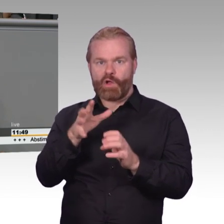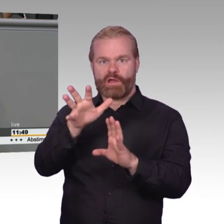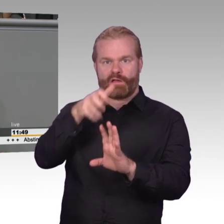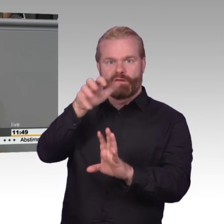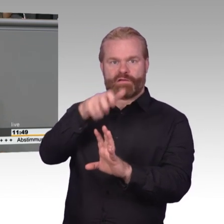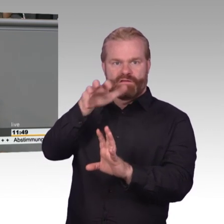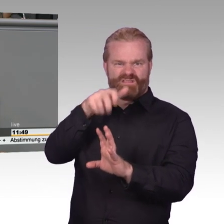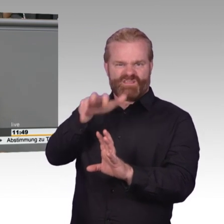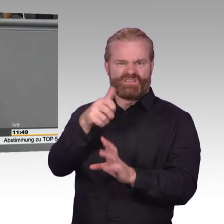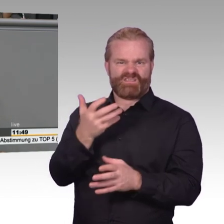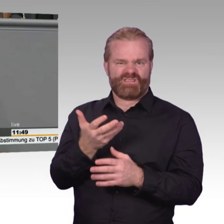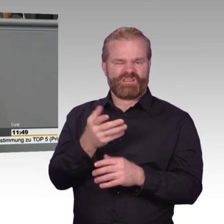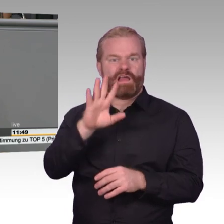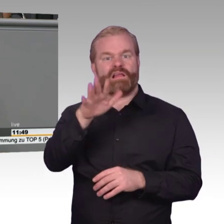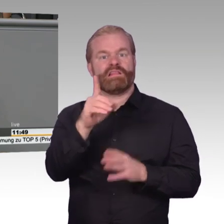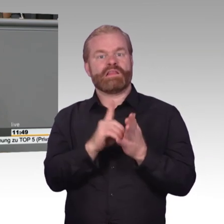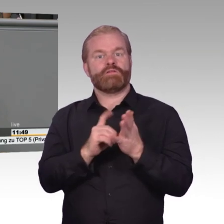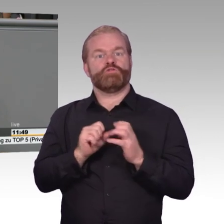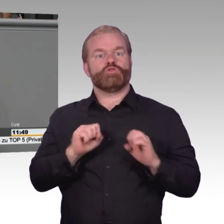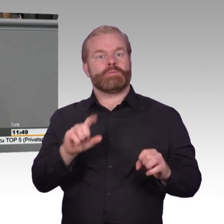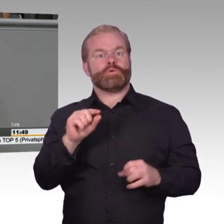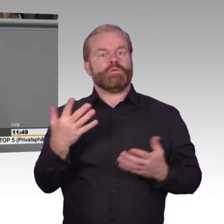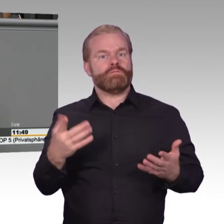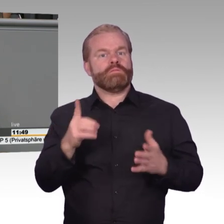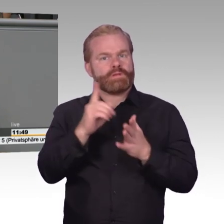greift in diese ein. Aber beides geht nicht, weil es Vertrauen zerstört.